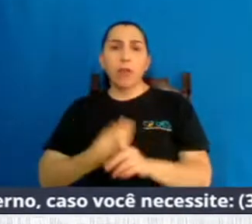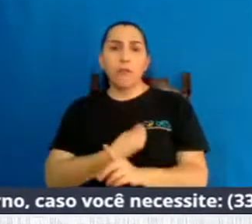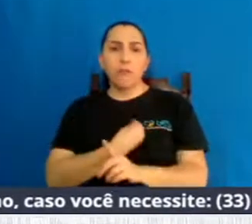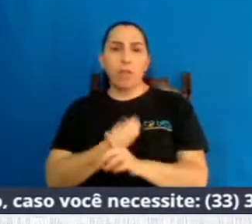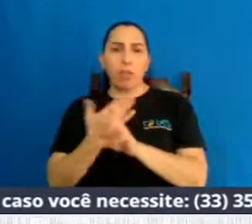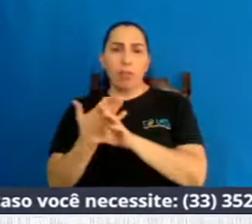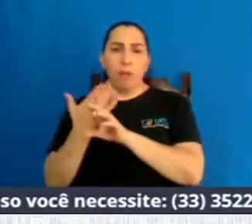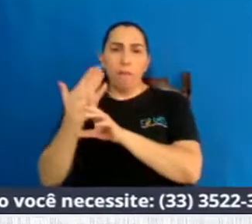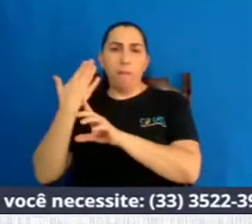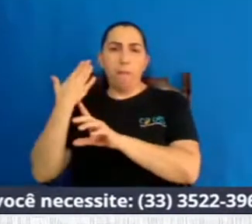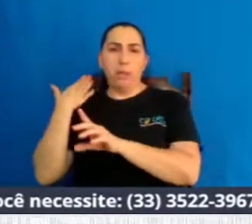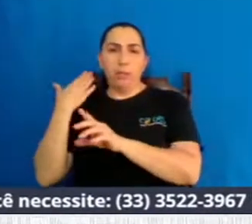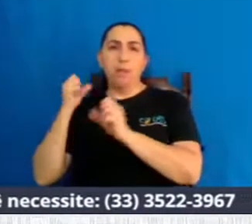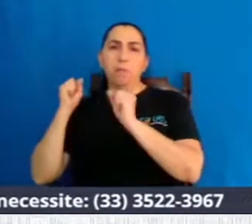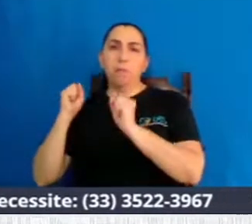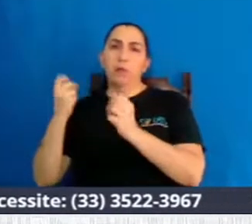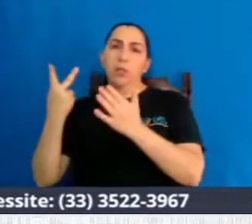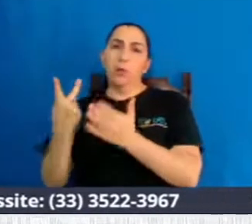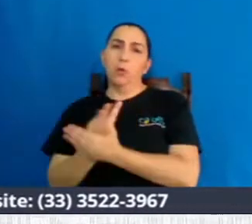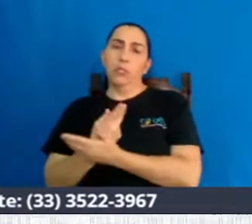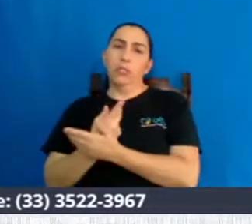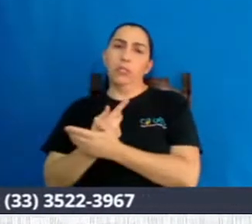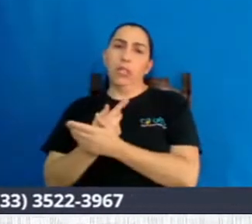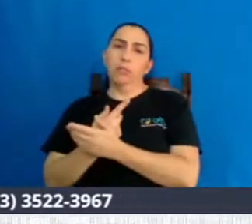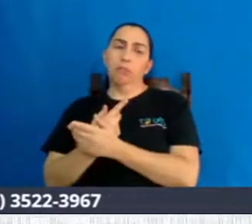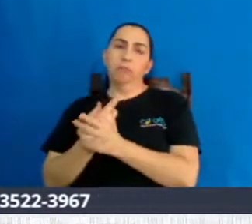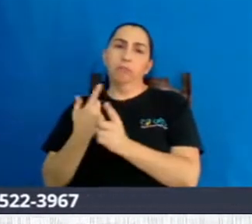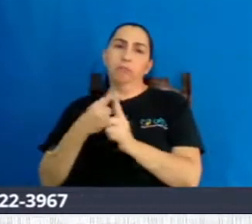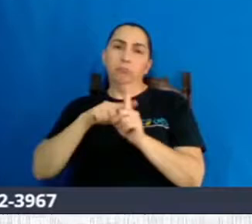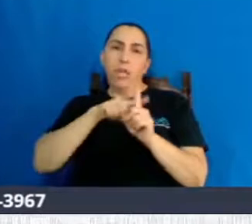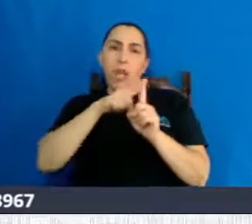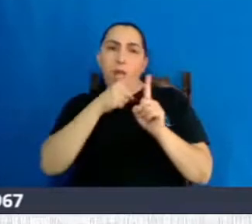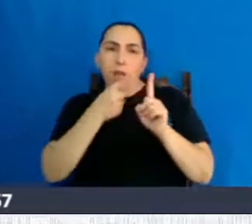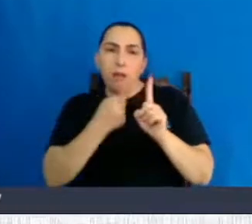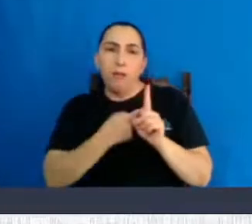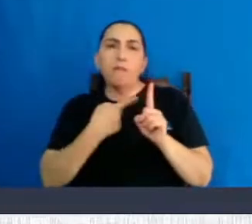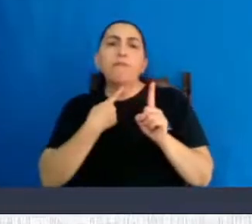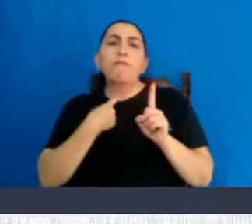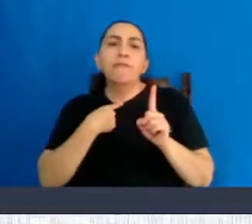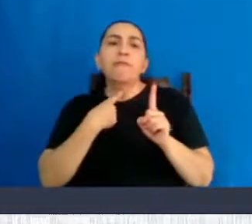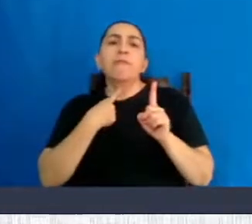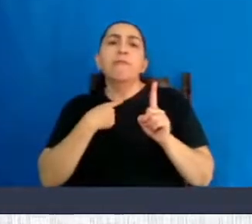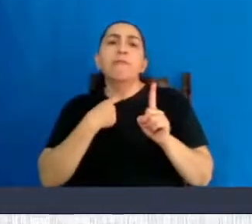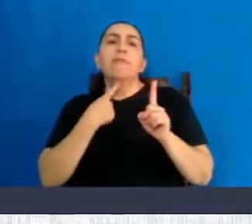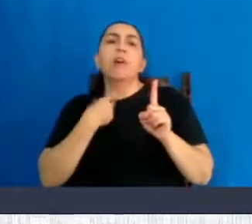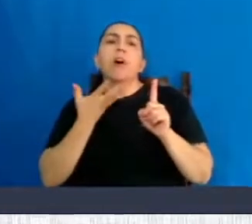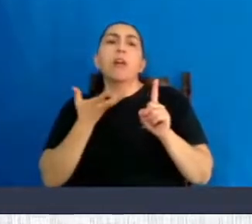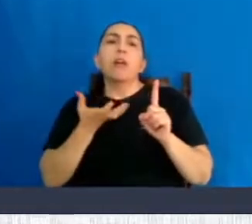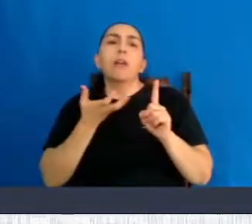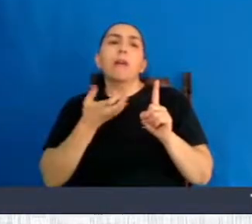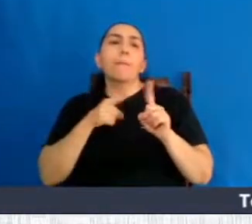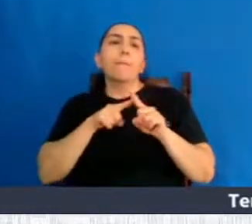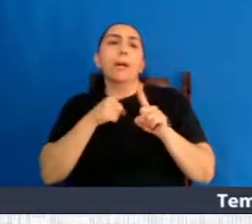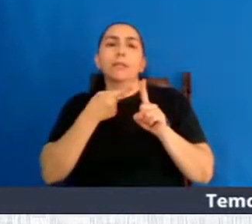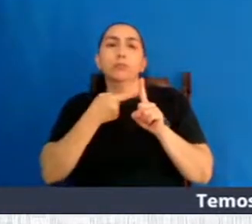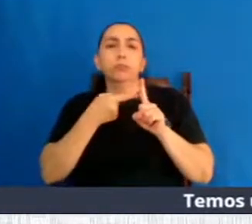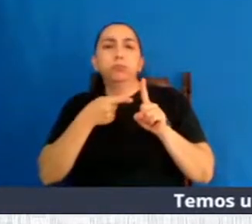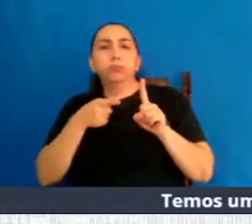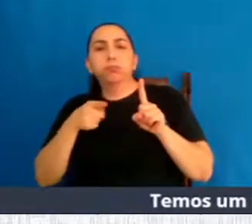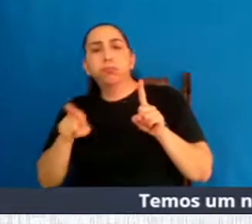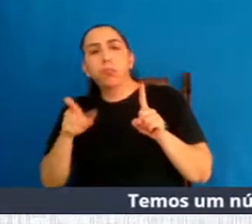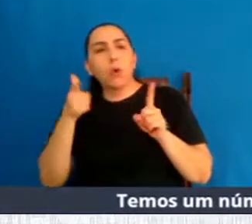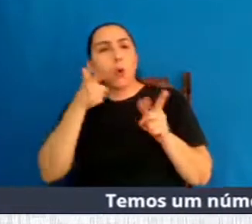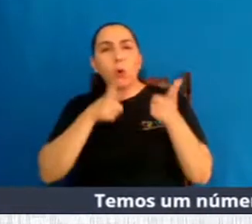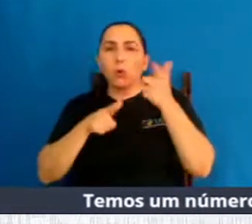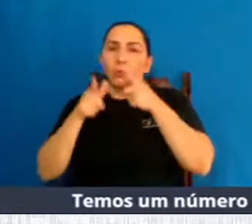gerem problemas de infertilidade na vida seguinte, ou dificuldade até de encontrar parceiras, etc., além de